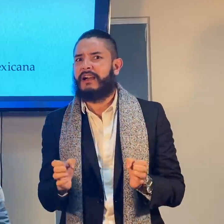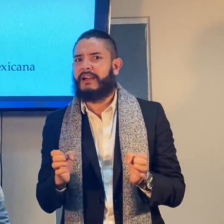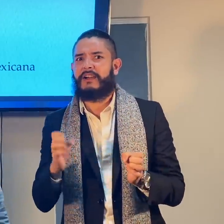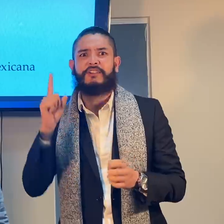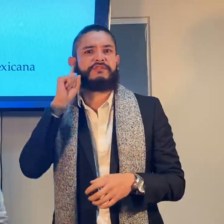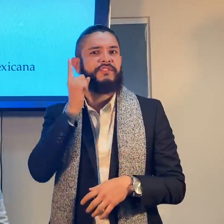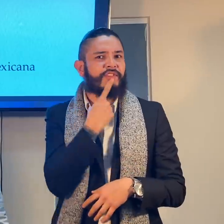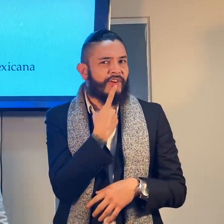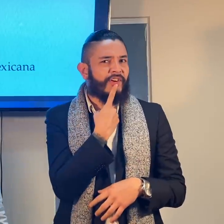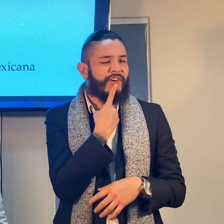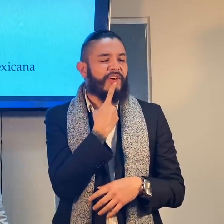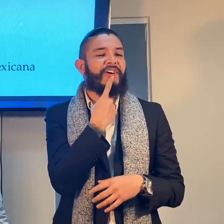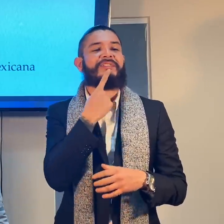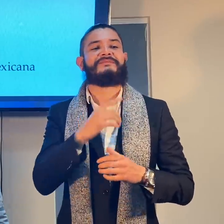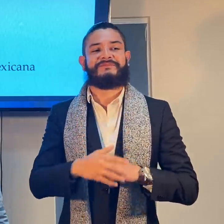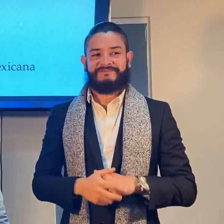¿Dónde están los sordos?